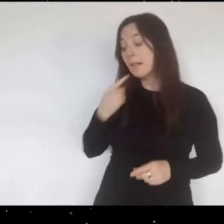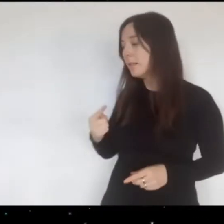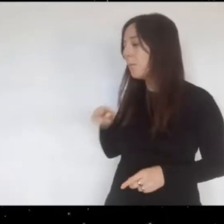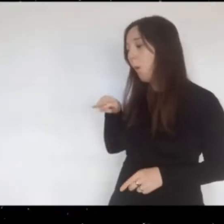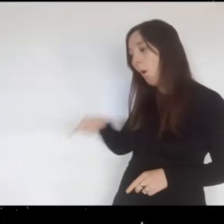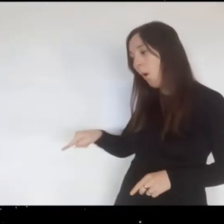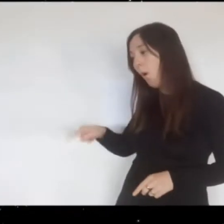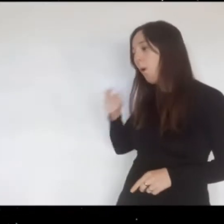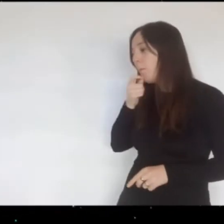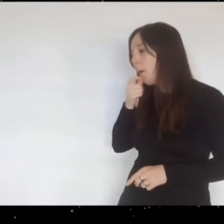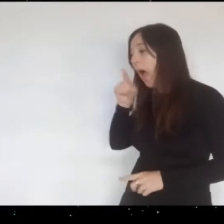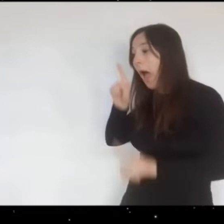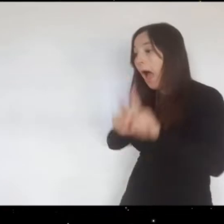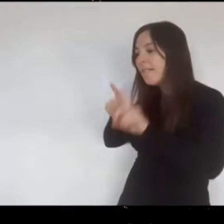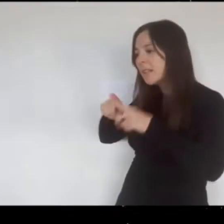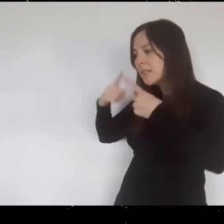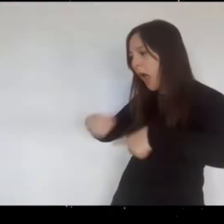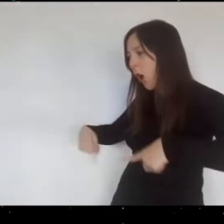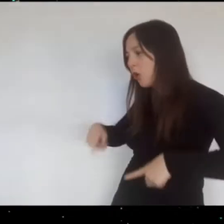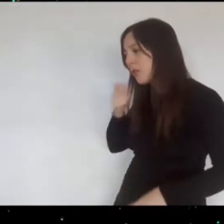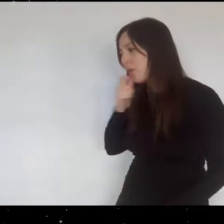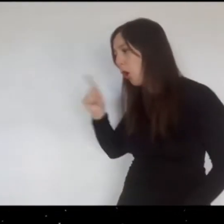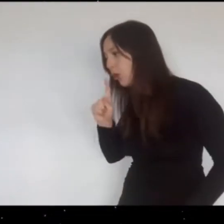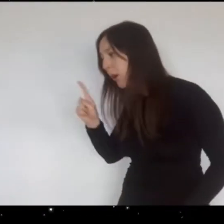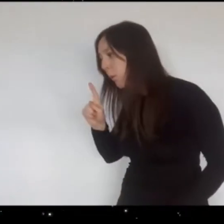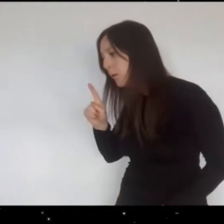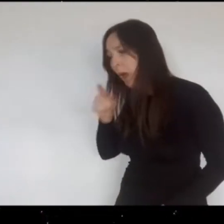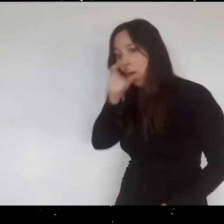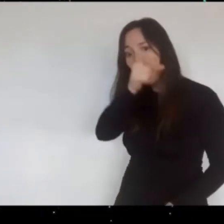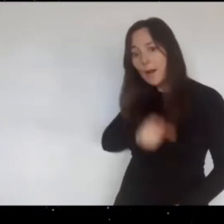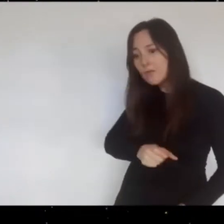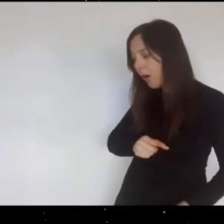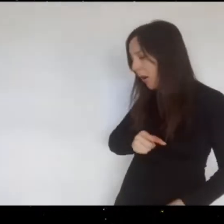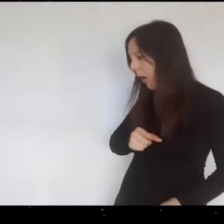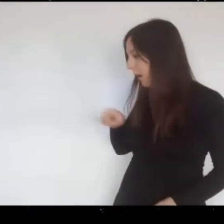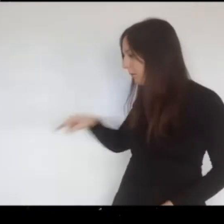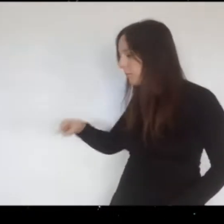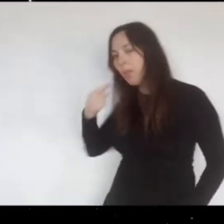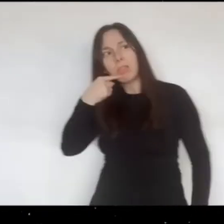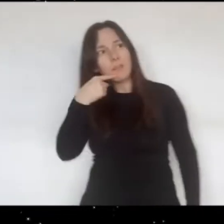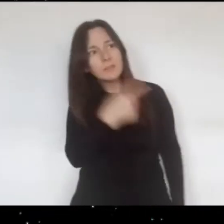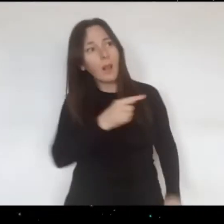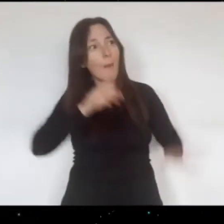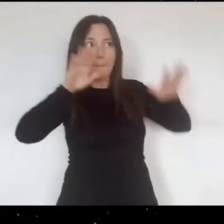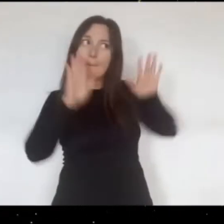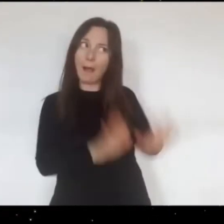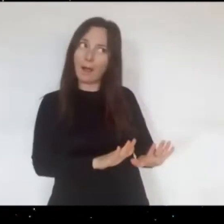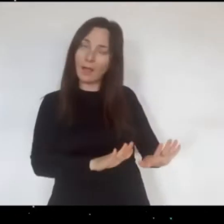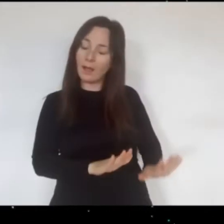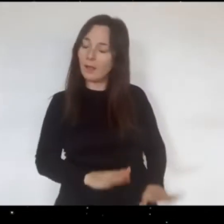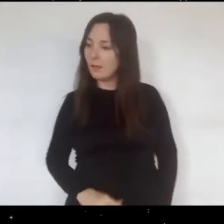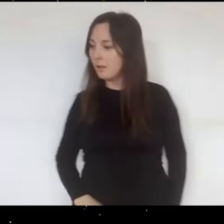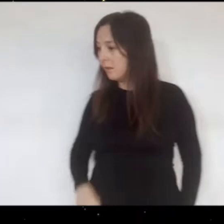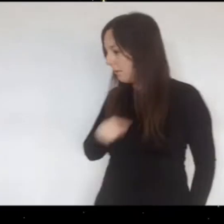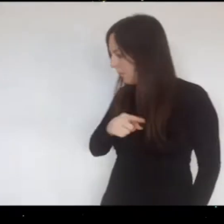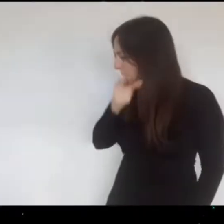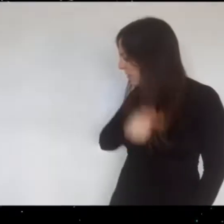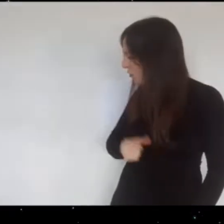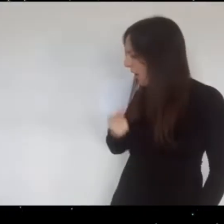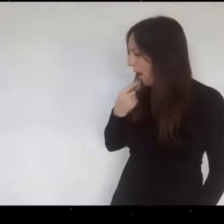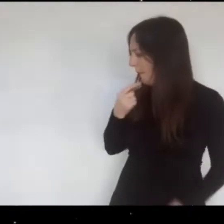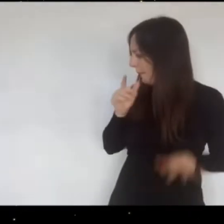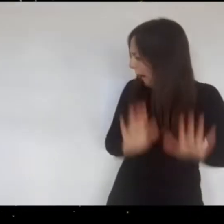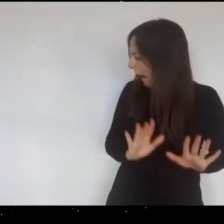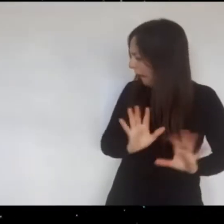Bueno Cuando alguien te haga algo que no te guste tienes que decirle que pare Y si no